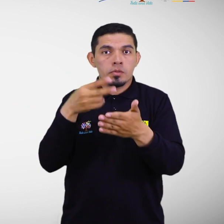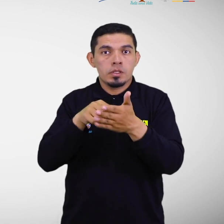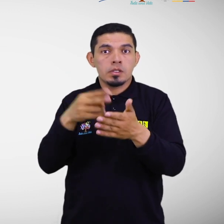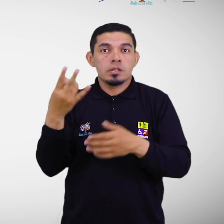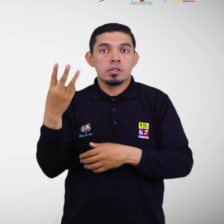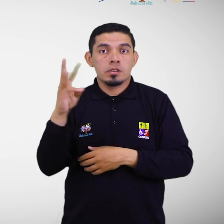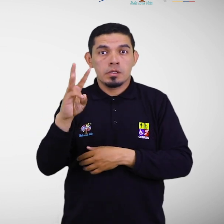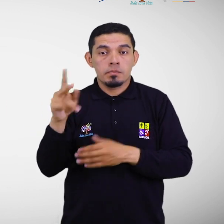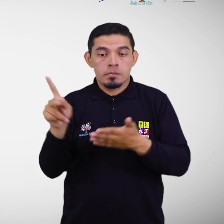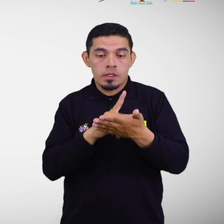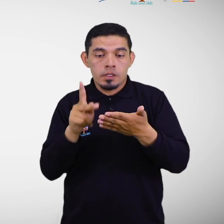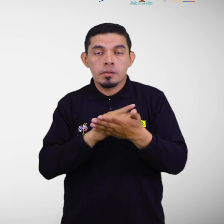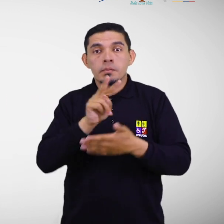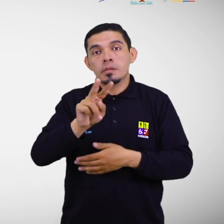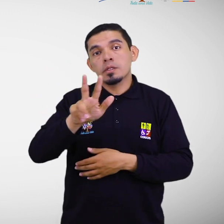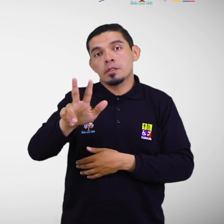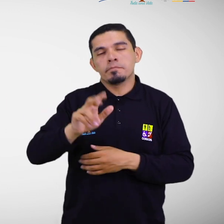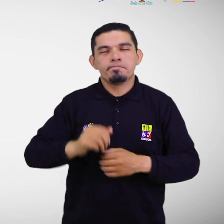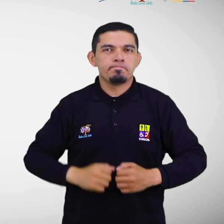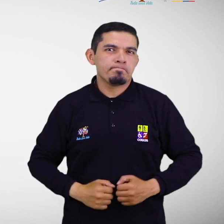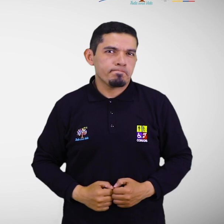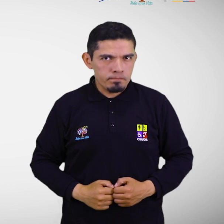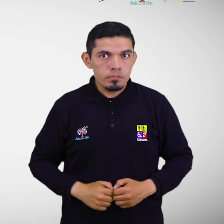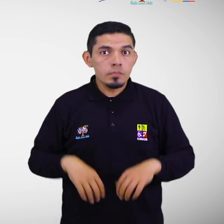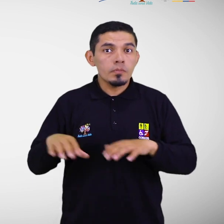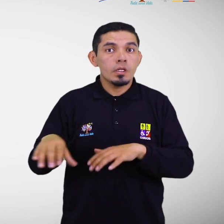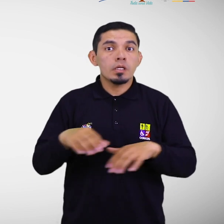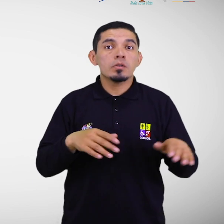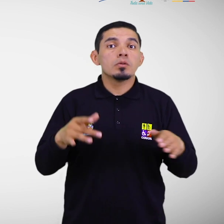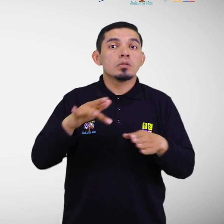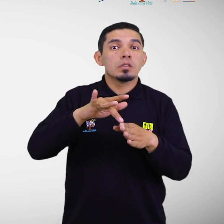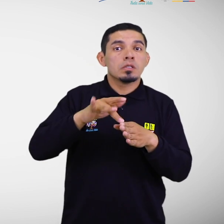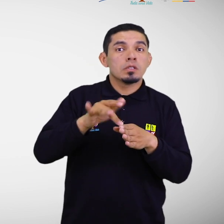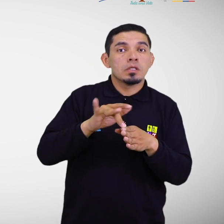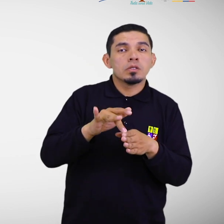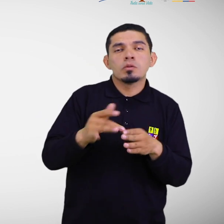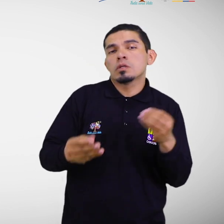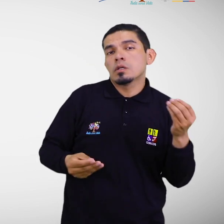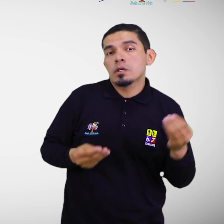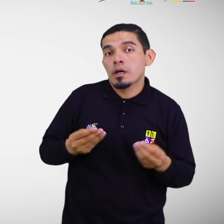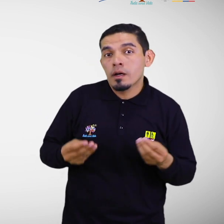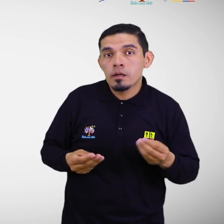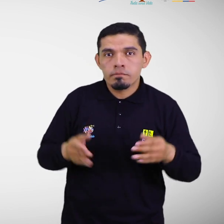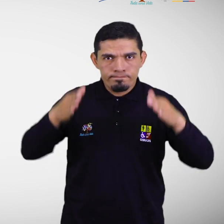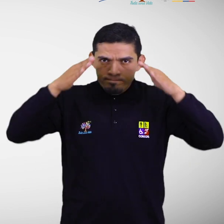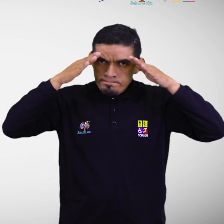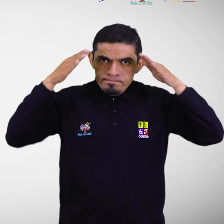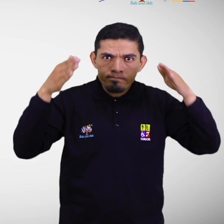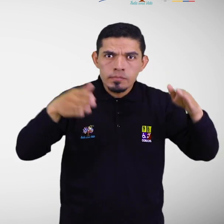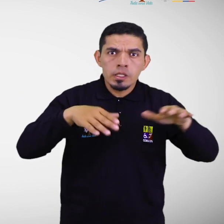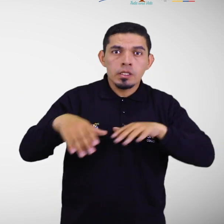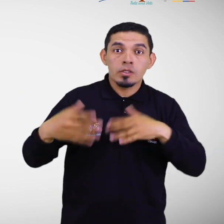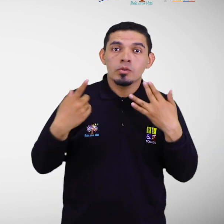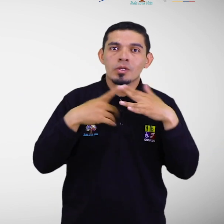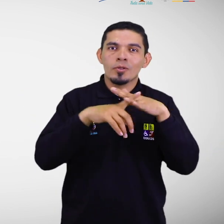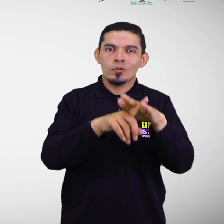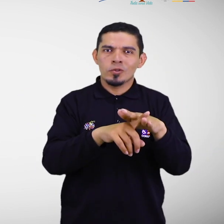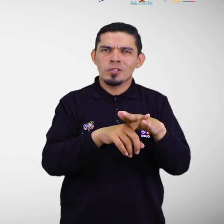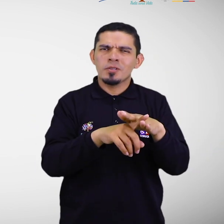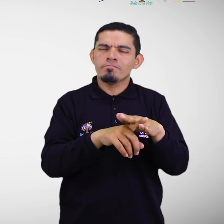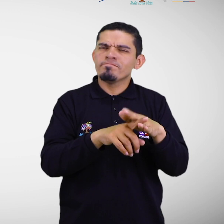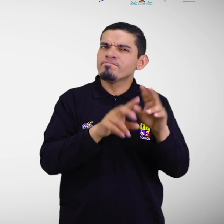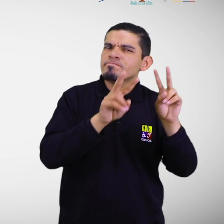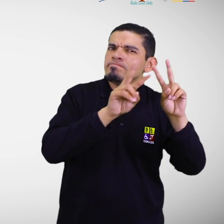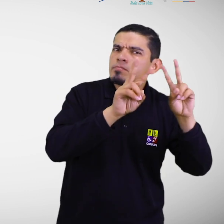p. 23. En este sentido la gestión del riesgo de desastres, desde el enfoque de gestión inclusiva, debe ser